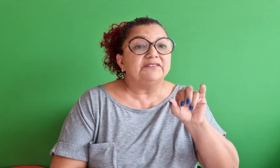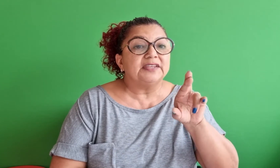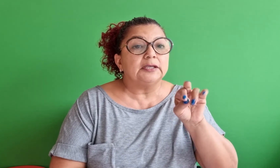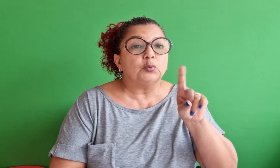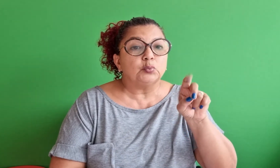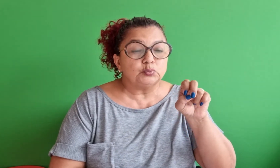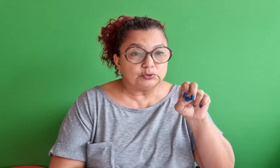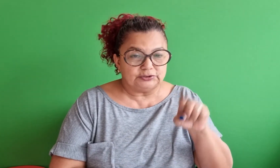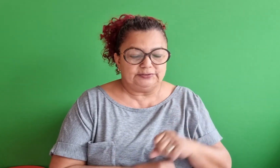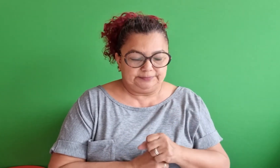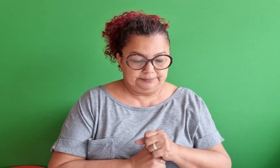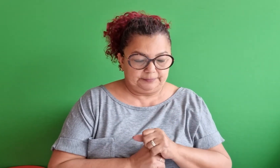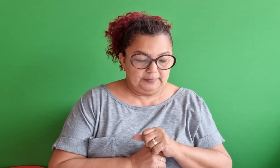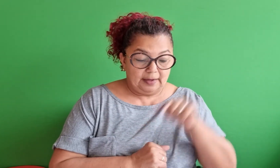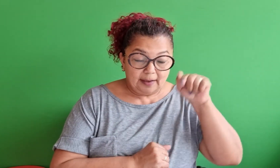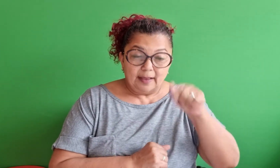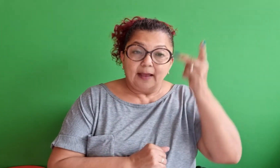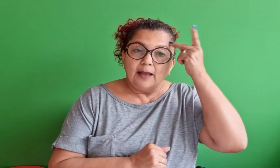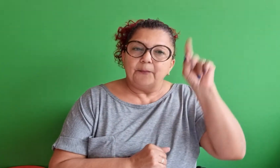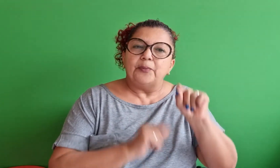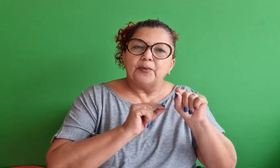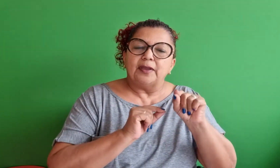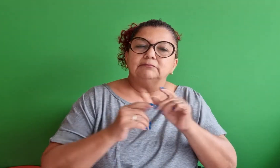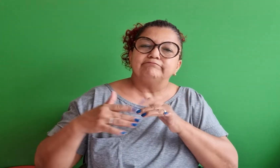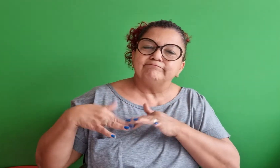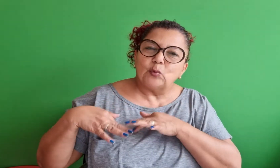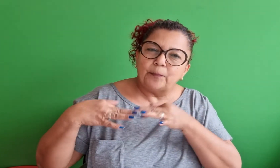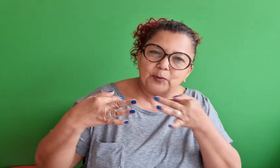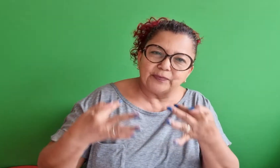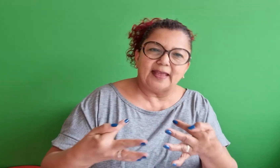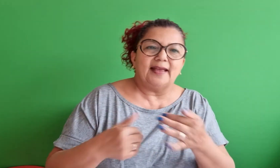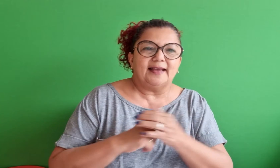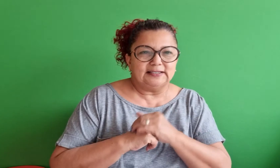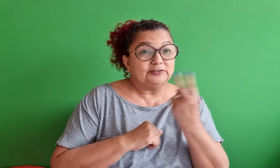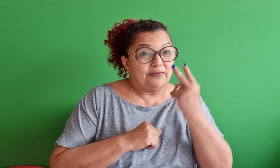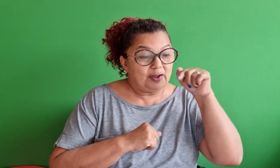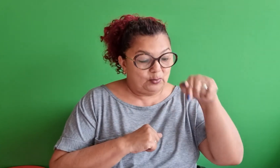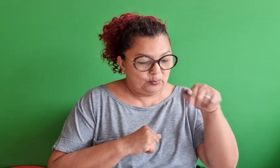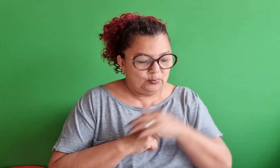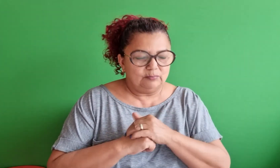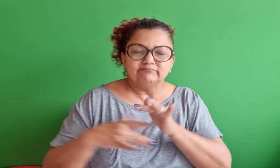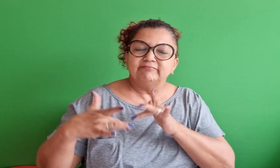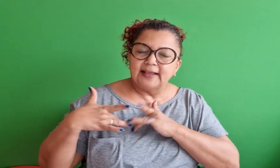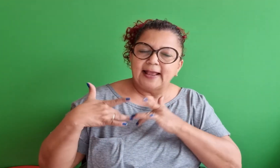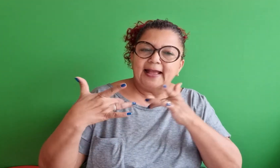valor às virtudes, às virtudes da humildade, da